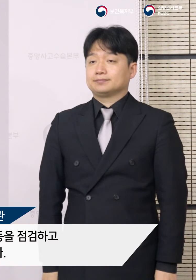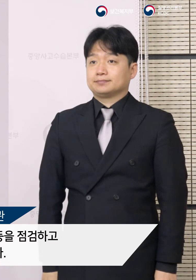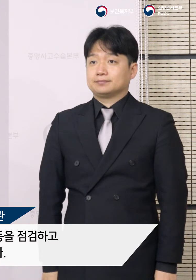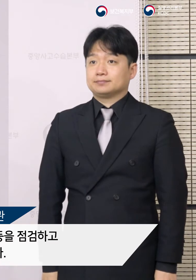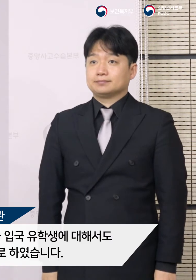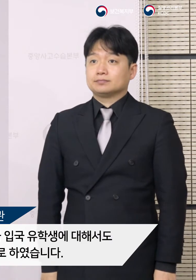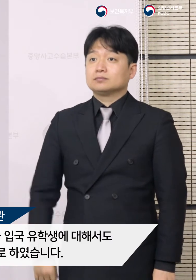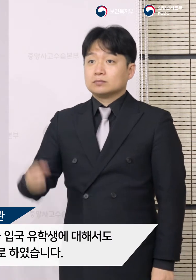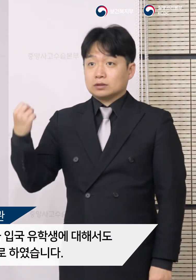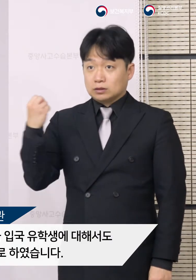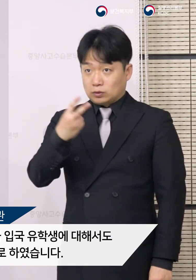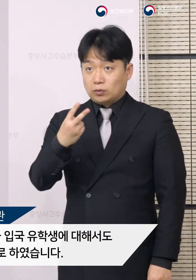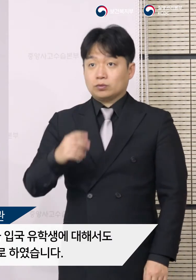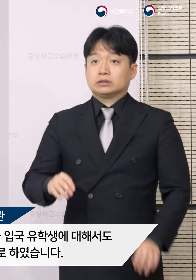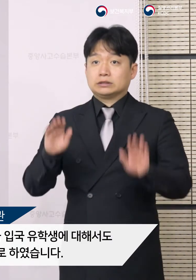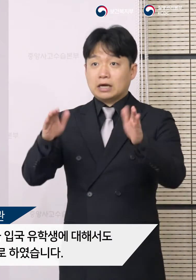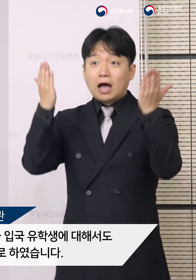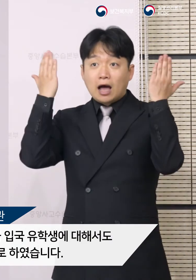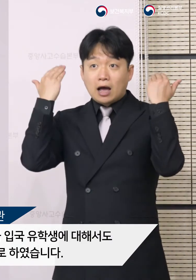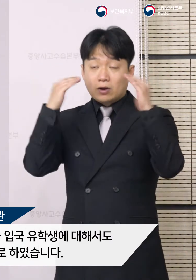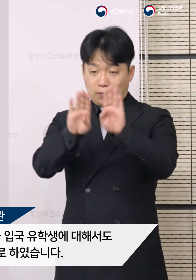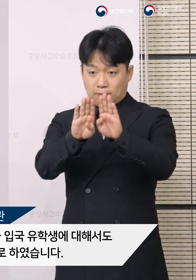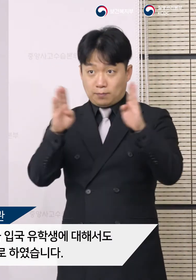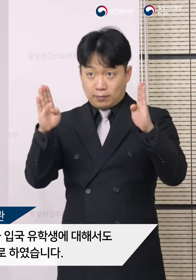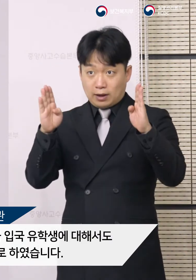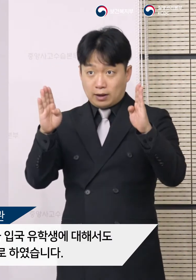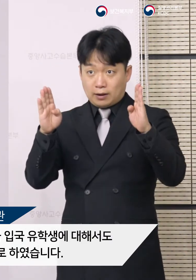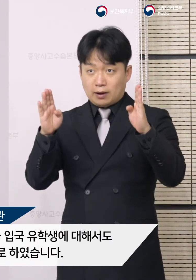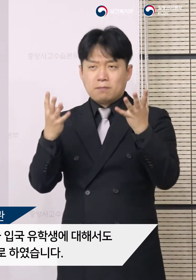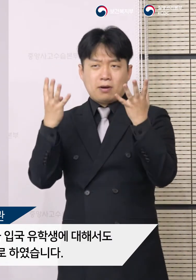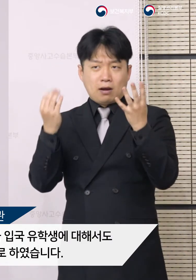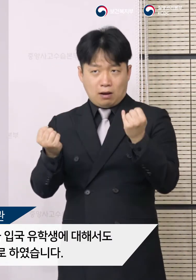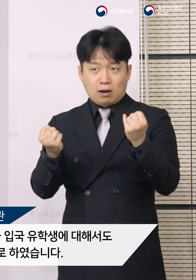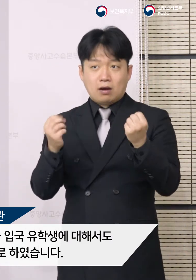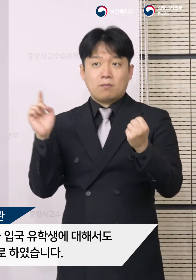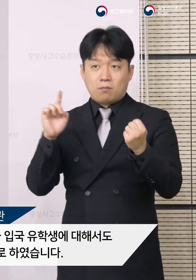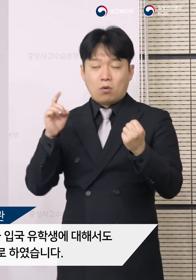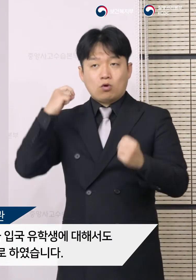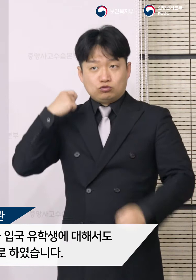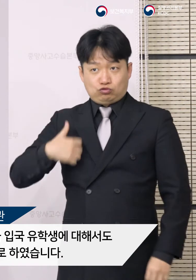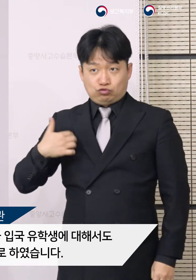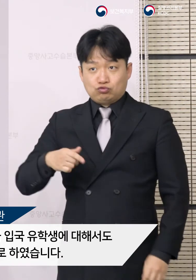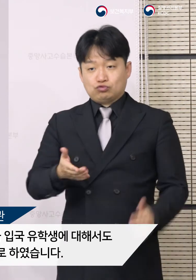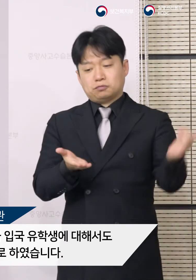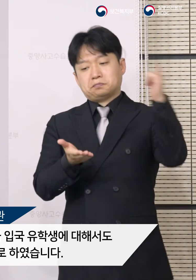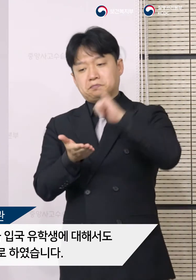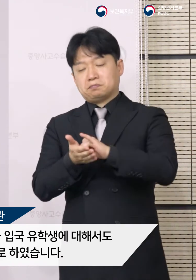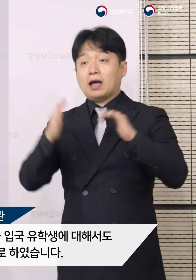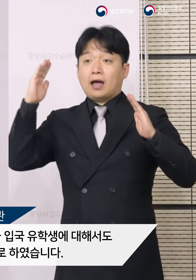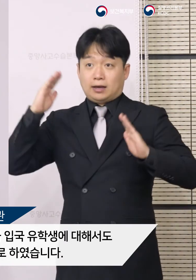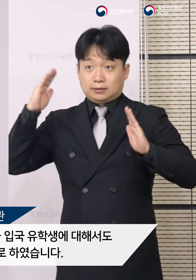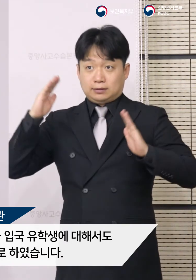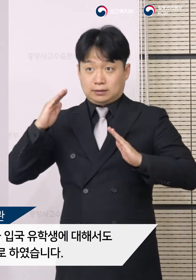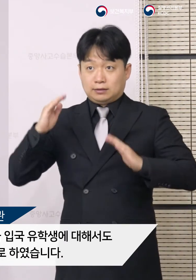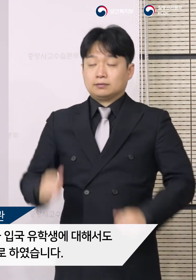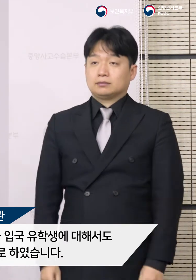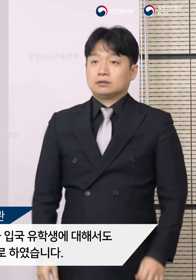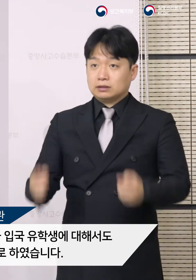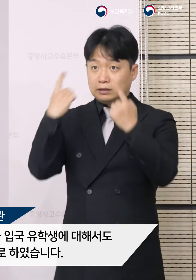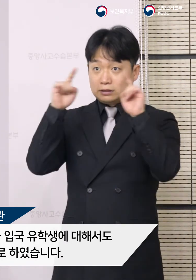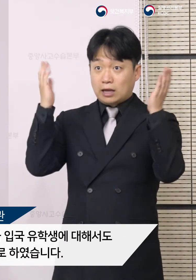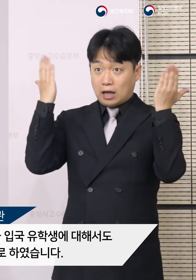또한 계약을 맞아 다수 입국할 것으로 예상되는 중국 입국 유학생에 대해서도